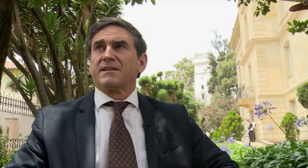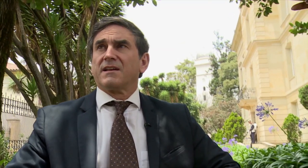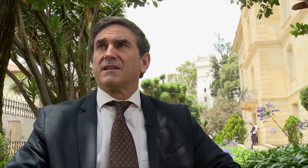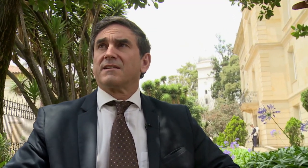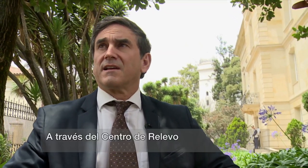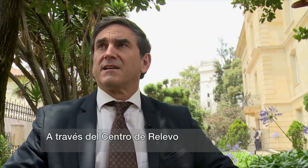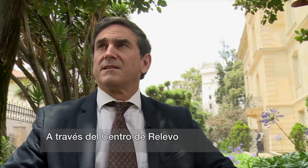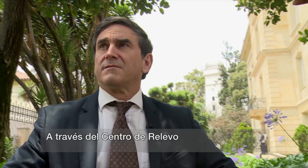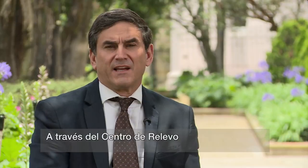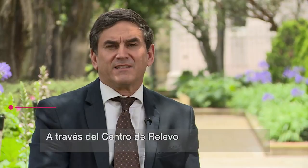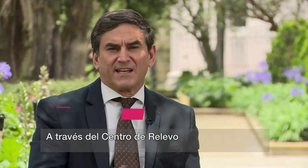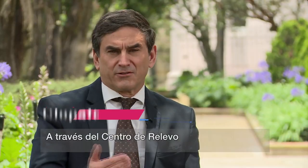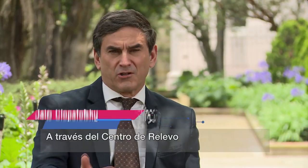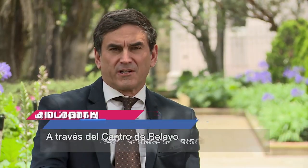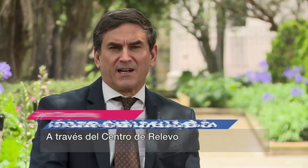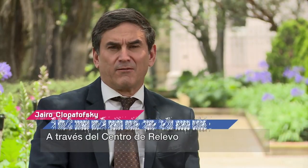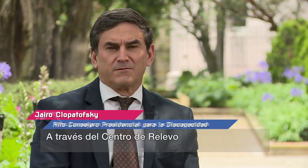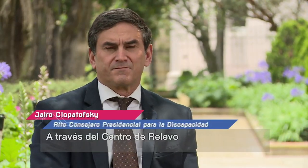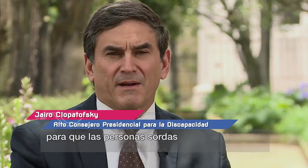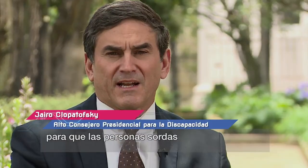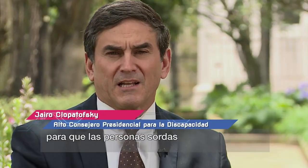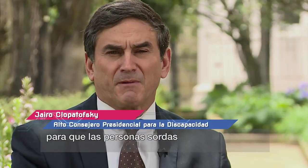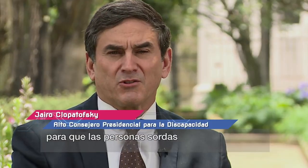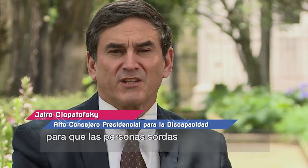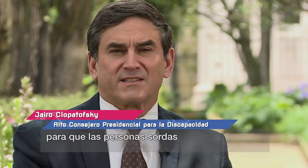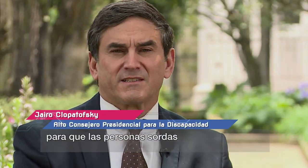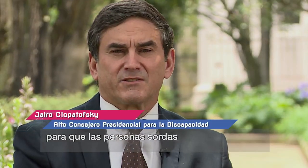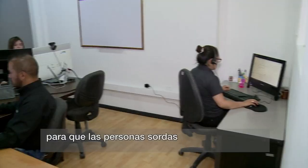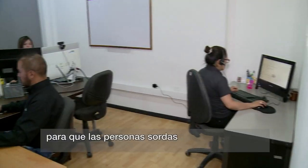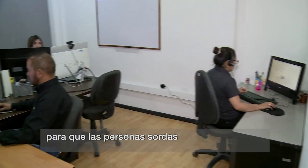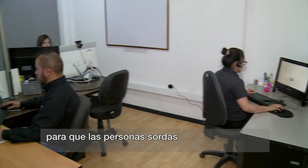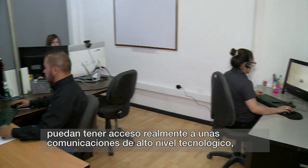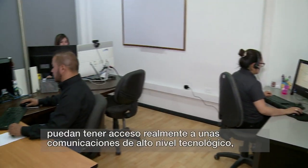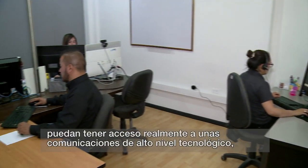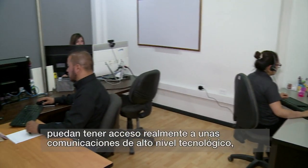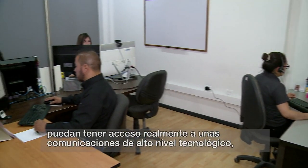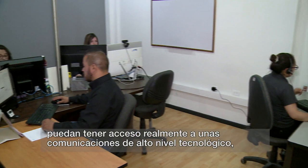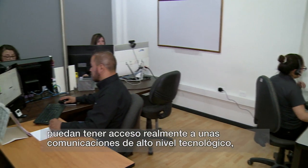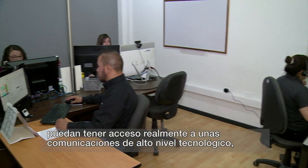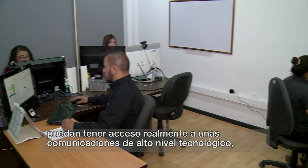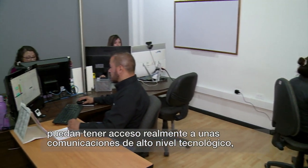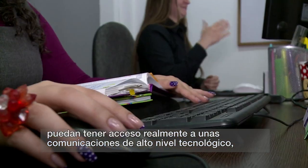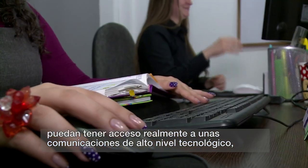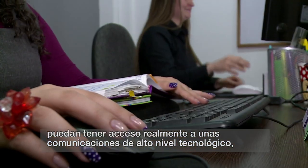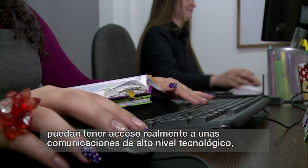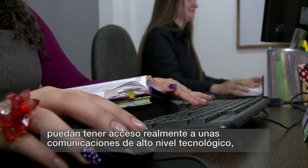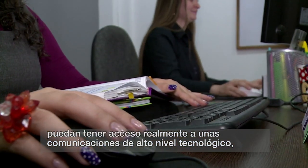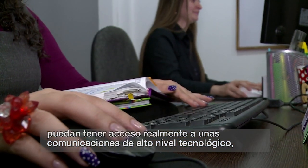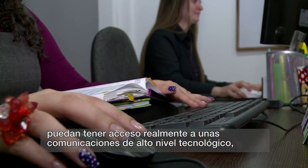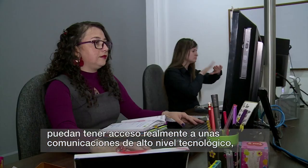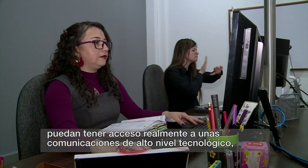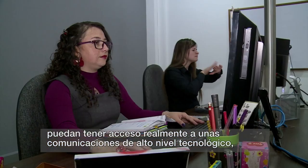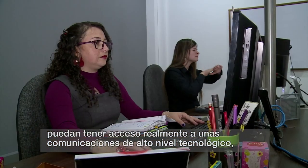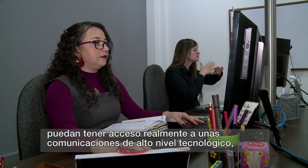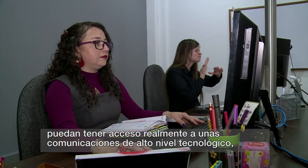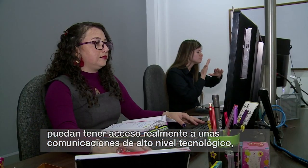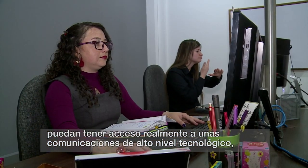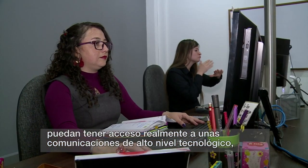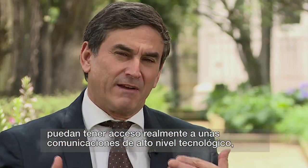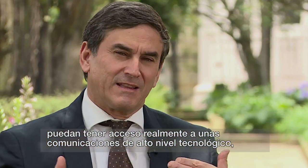A través del Centro de Relevo, para que las personas sordas puedan tener acceso realmente a unas comunicaciones de alto nivel